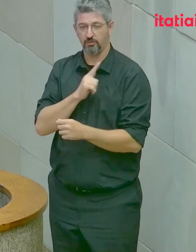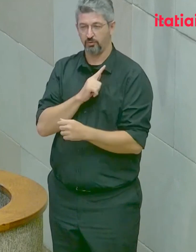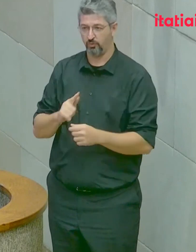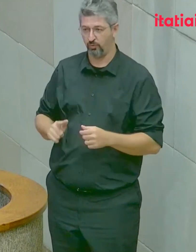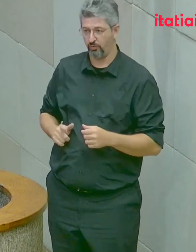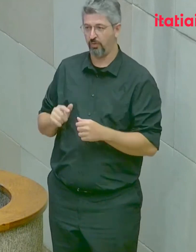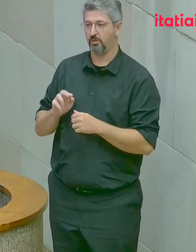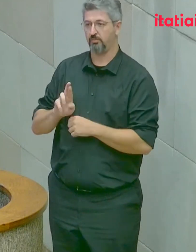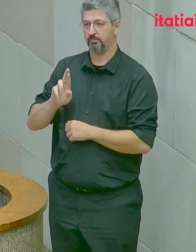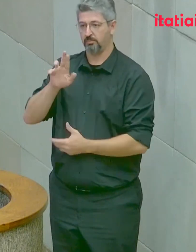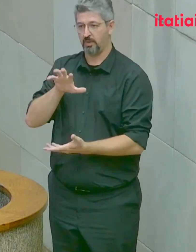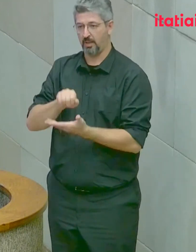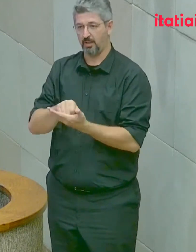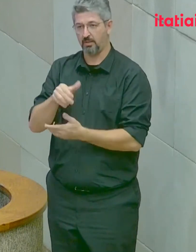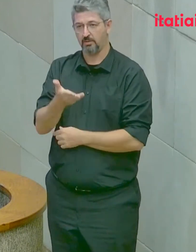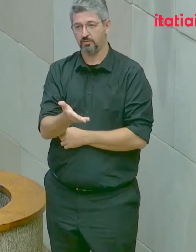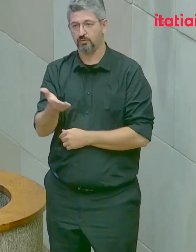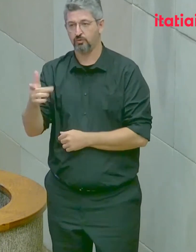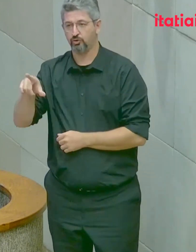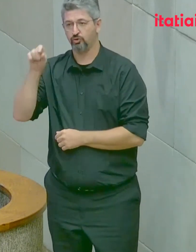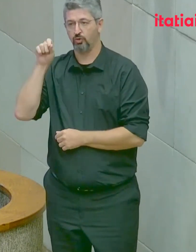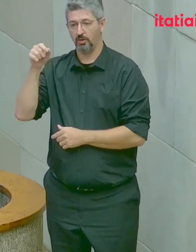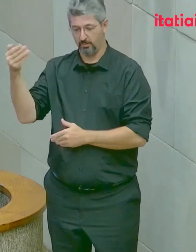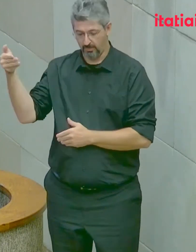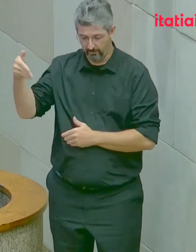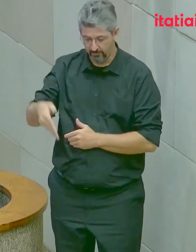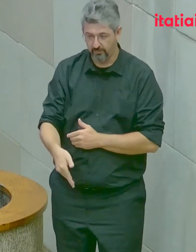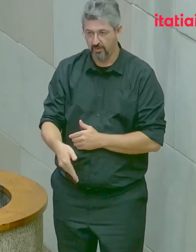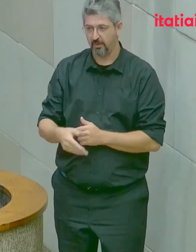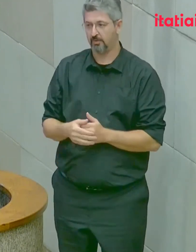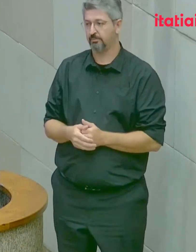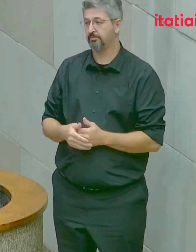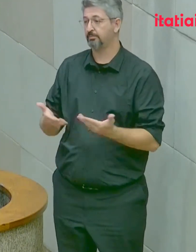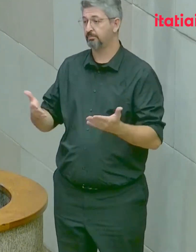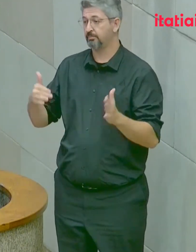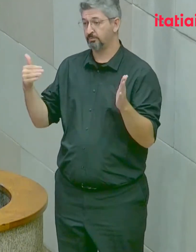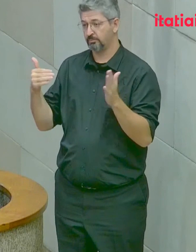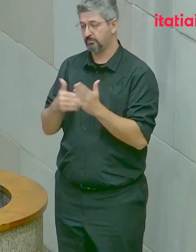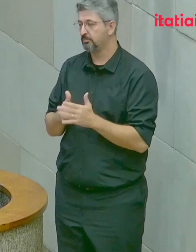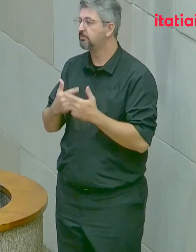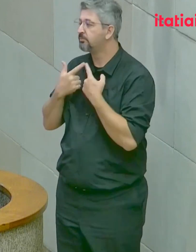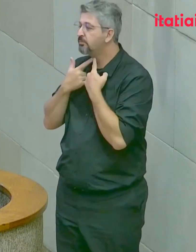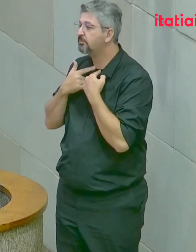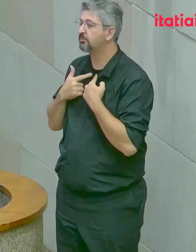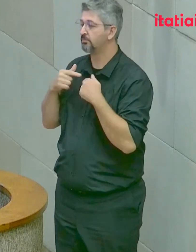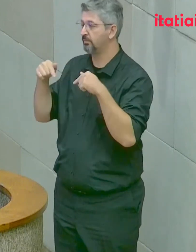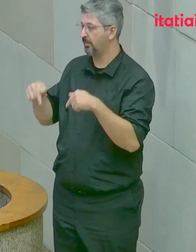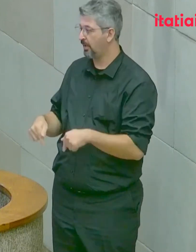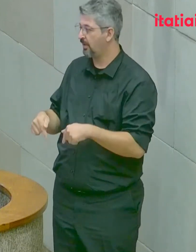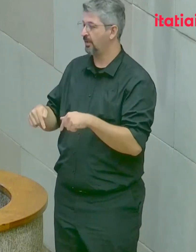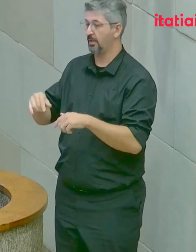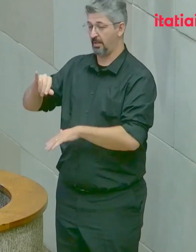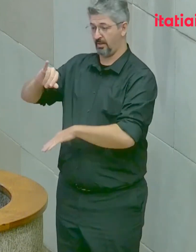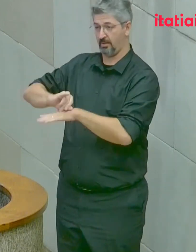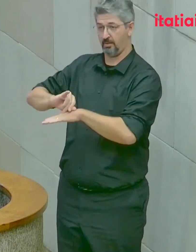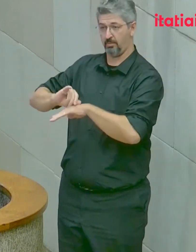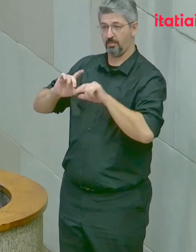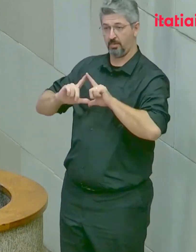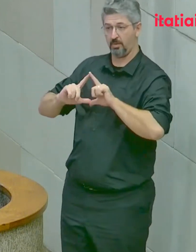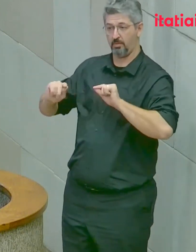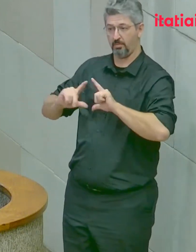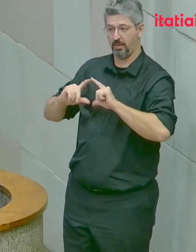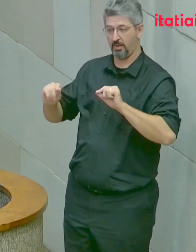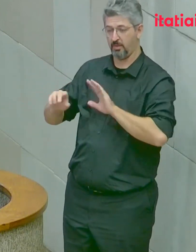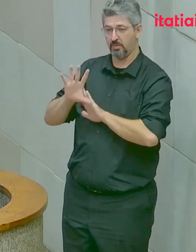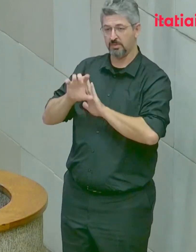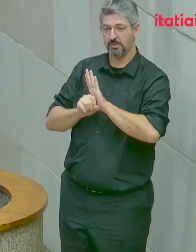que credenciaram as senhoras e senhores para aqui estar. Resta-me ao final desejar que esta capital, Brasília, seja